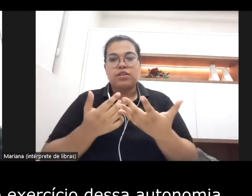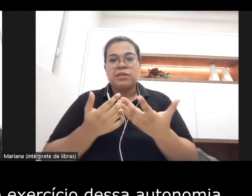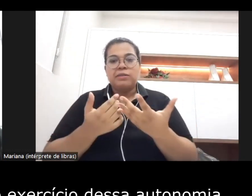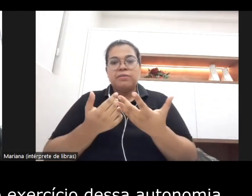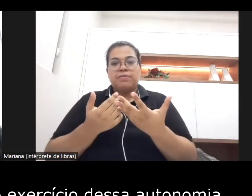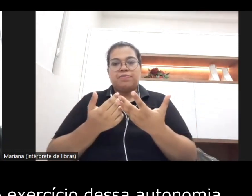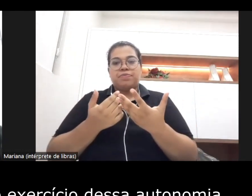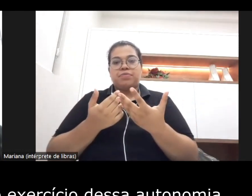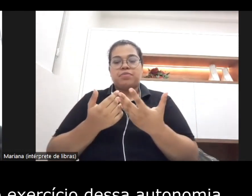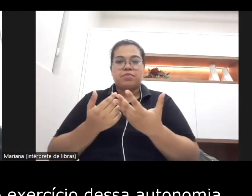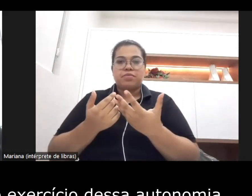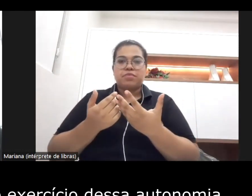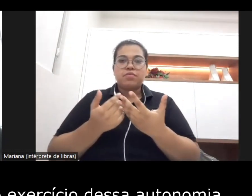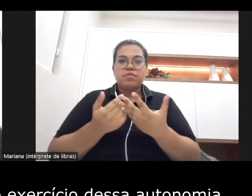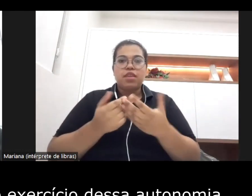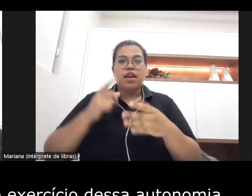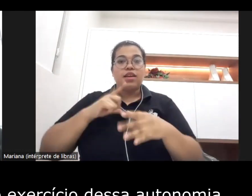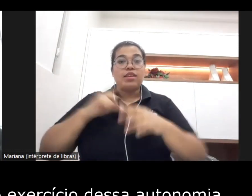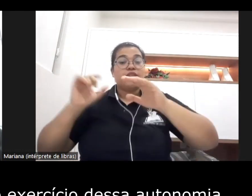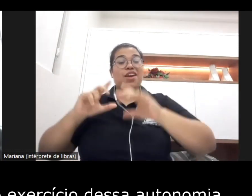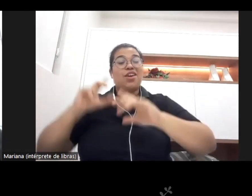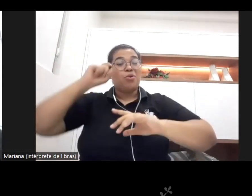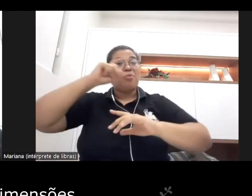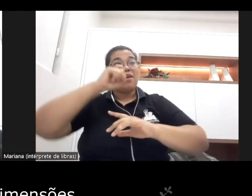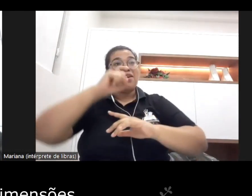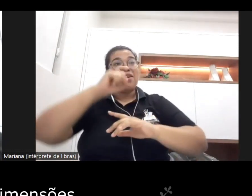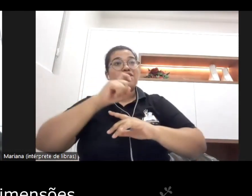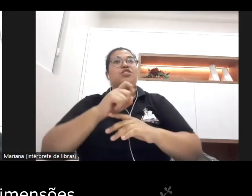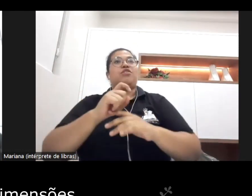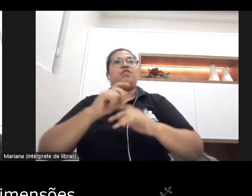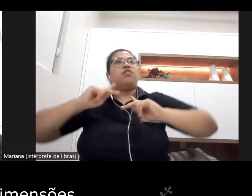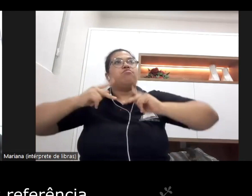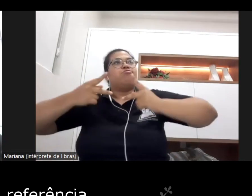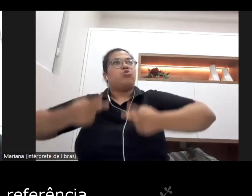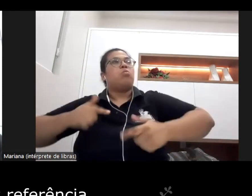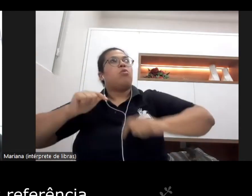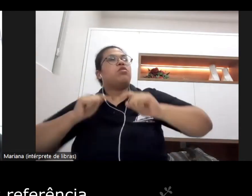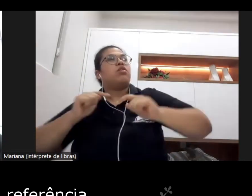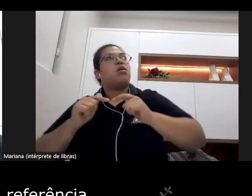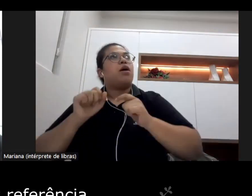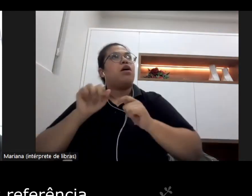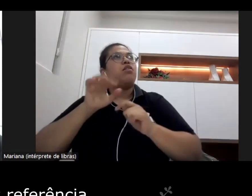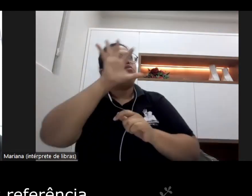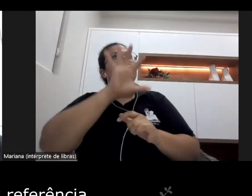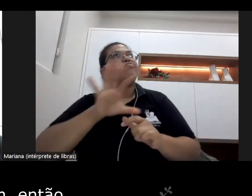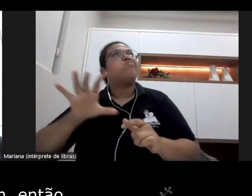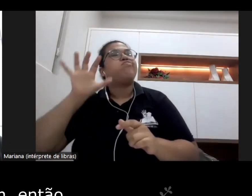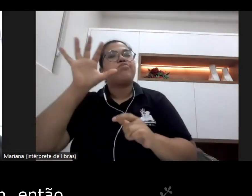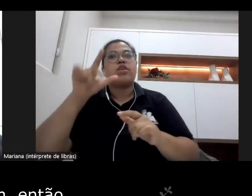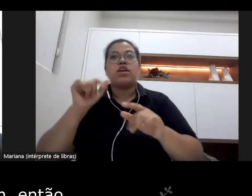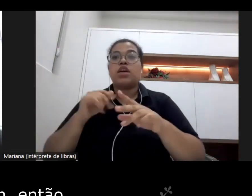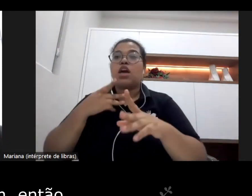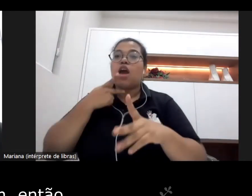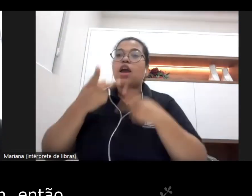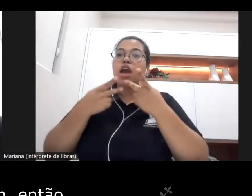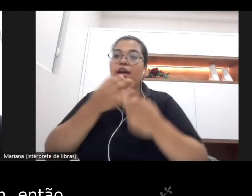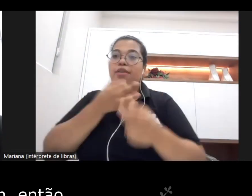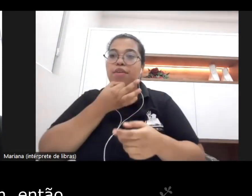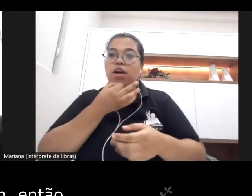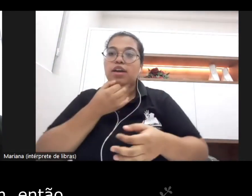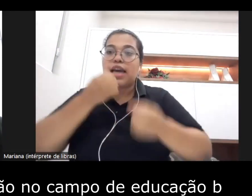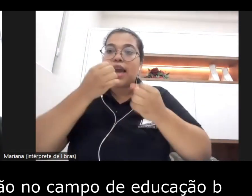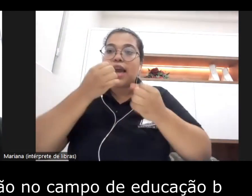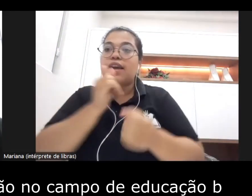dificuldade no exercício dessa autonomia dessas dimensões a que eu fiz referência bem